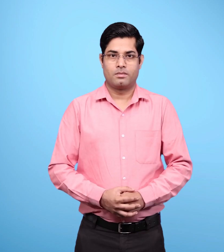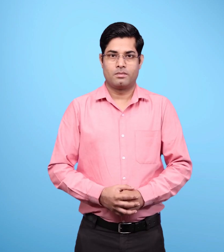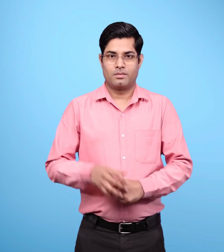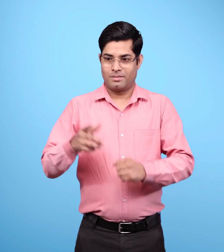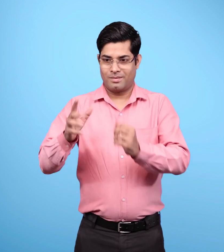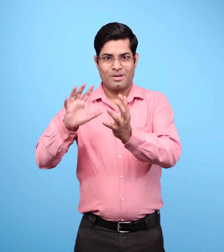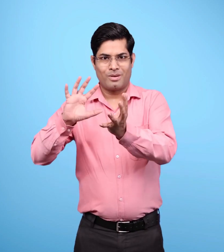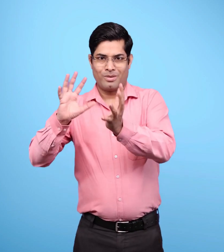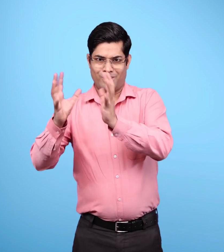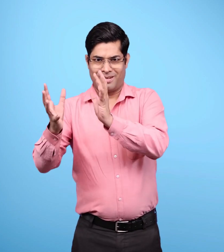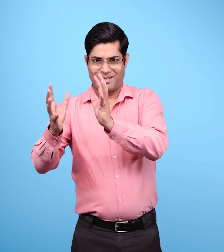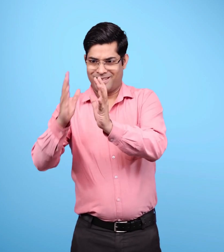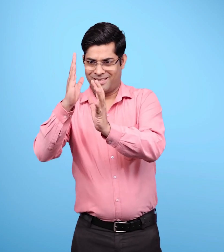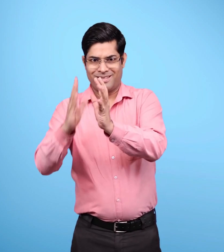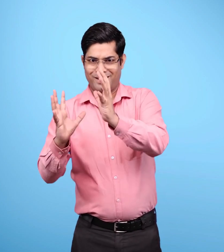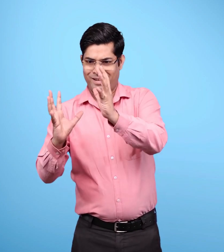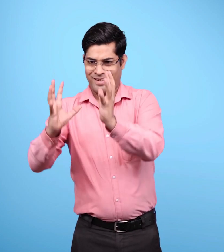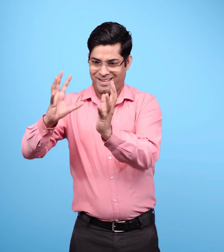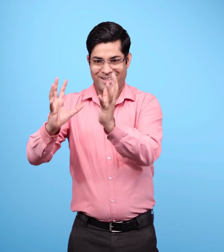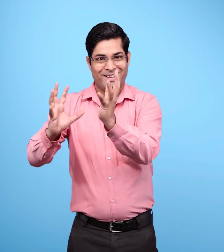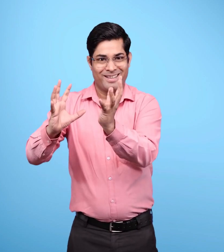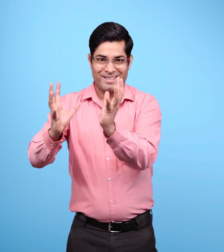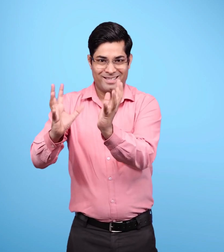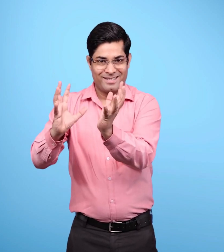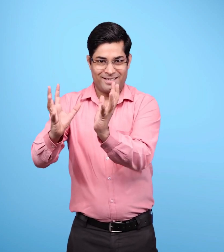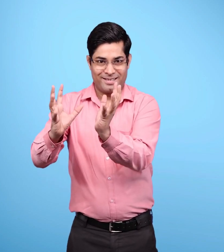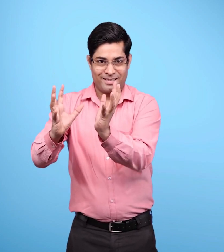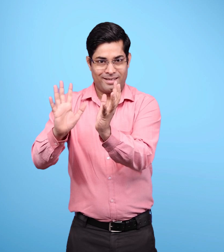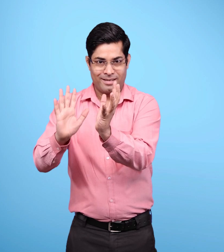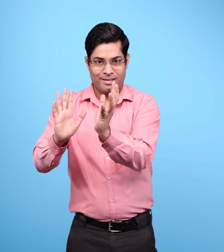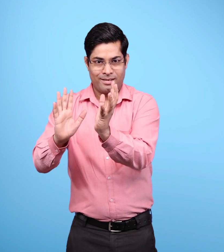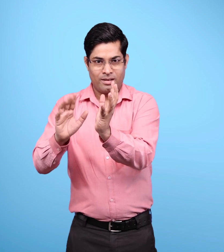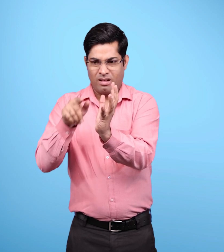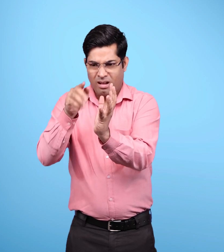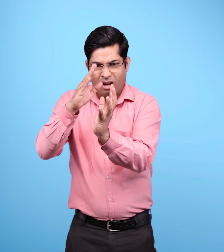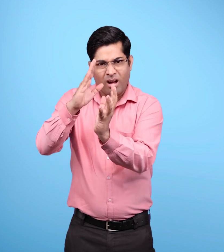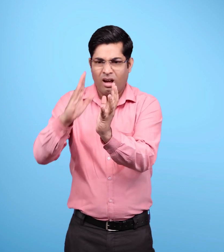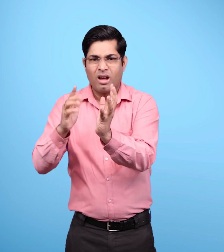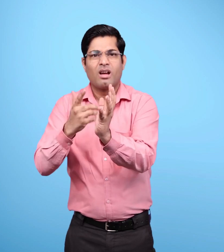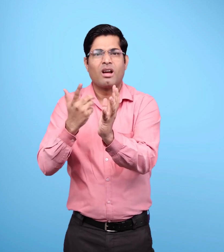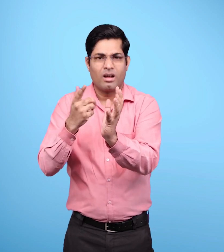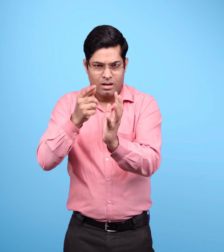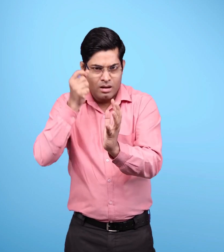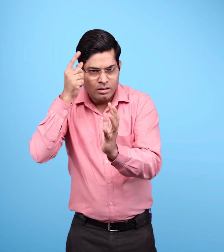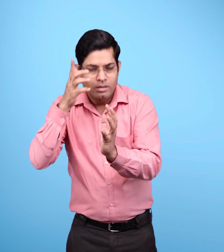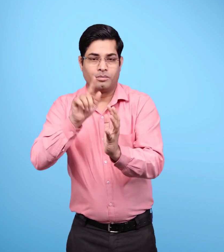एक ही दिशा में, प्रित्वी के जुकाओ को समझने के लिए, मैदान पर एक बहुत बड़ा देरघवरित्त बनाएं.